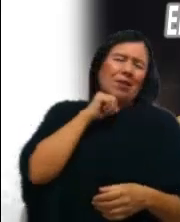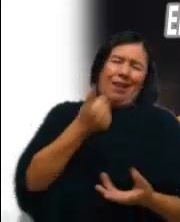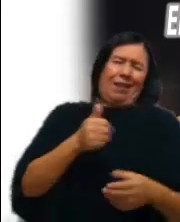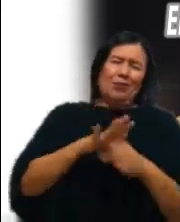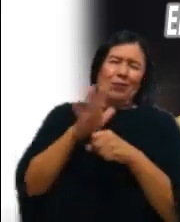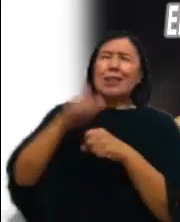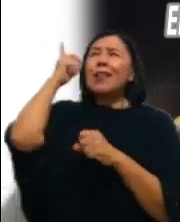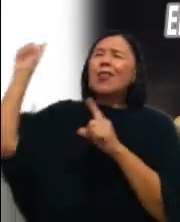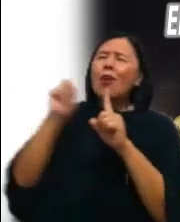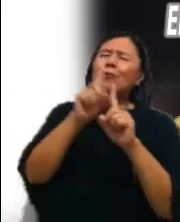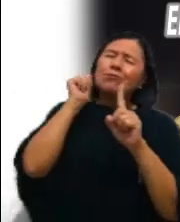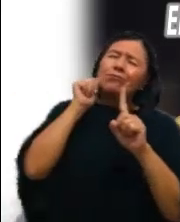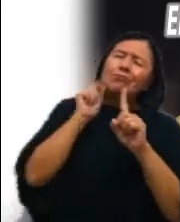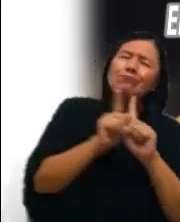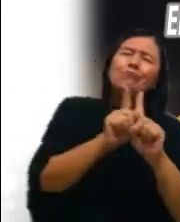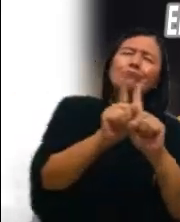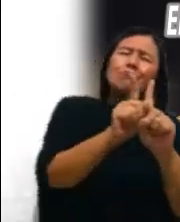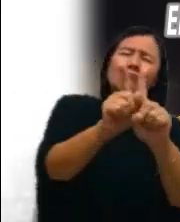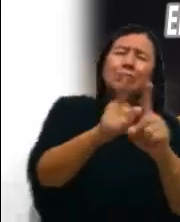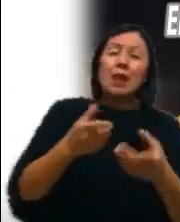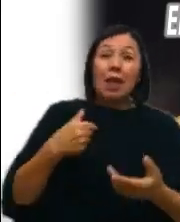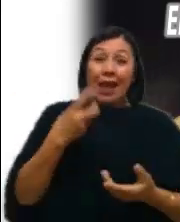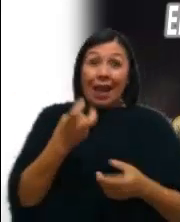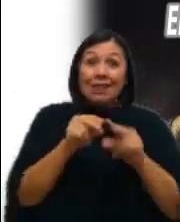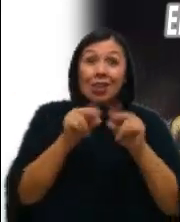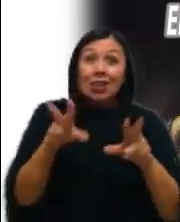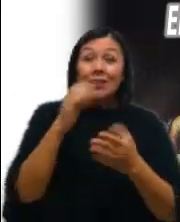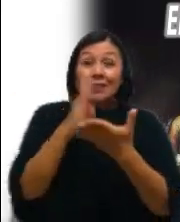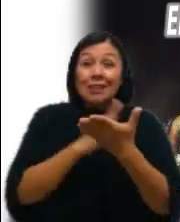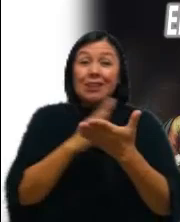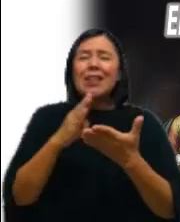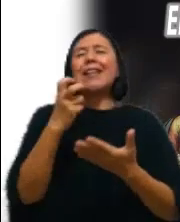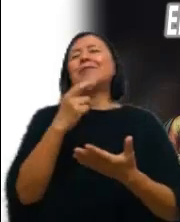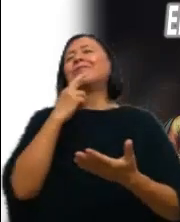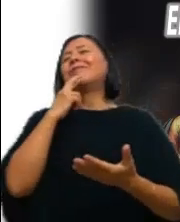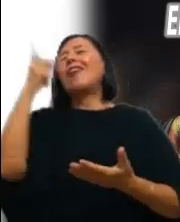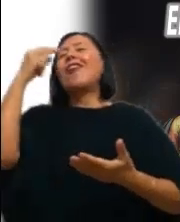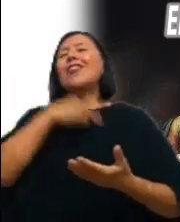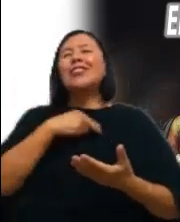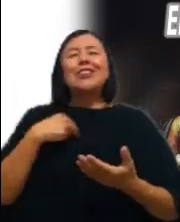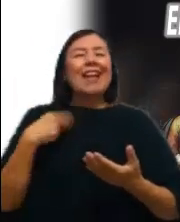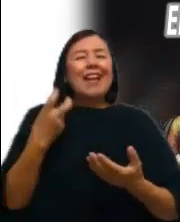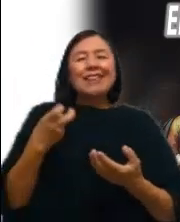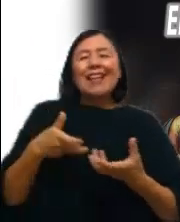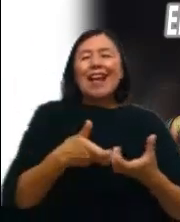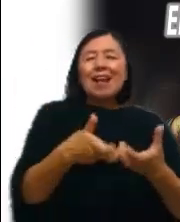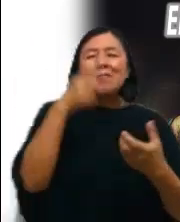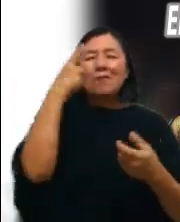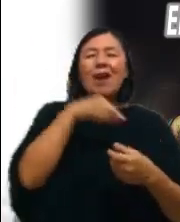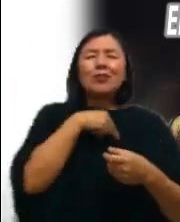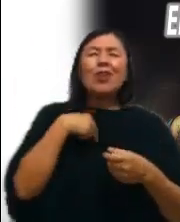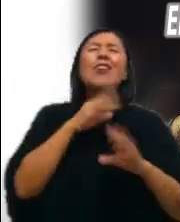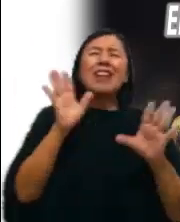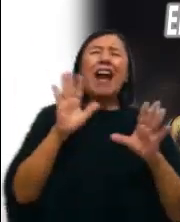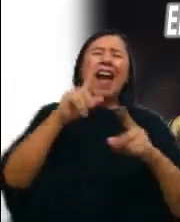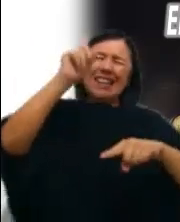siempre? Y esta noticia y bendición es el mejor camino que tenemos Para romper con la escalada de violencia